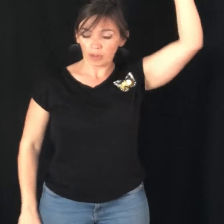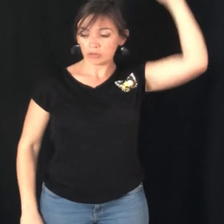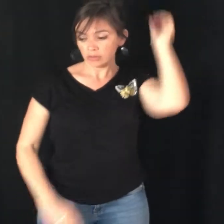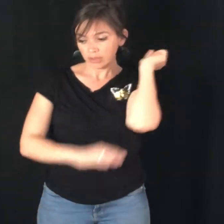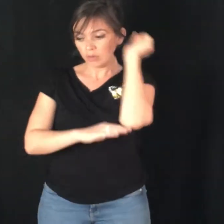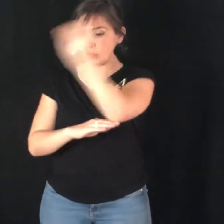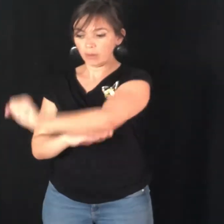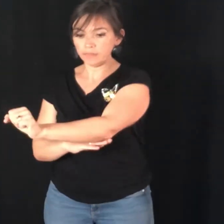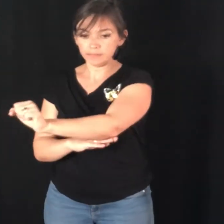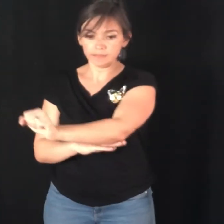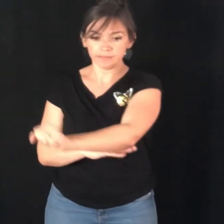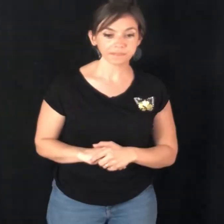Et on le bat.